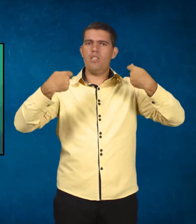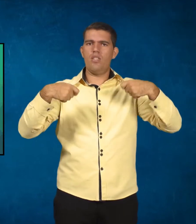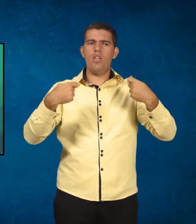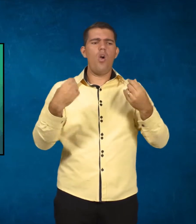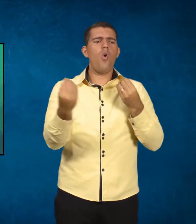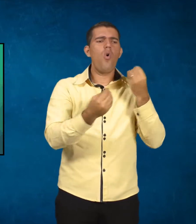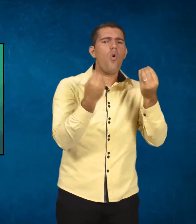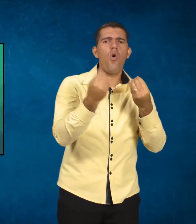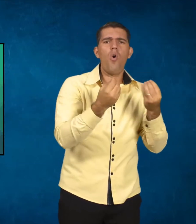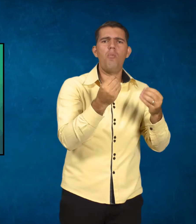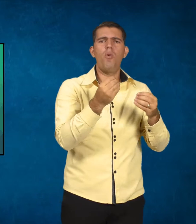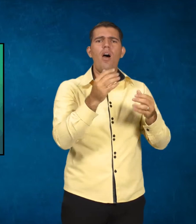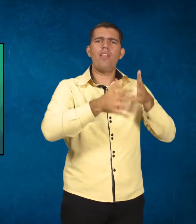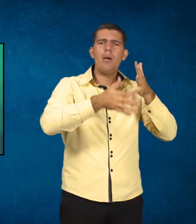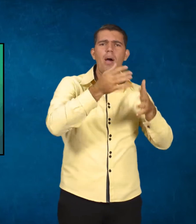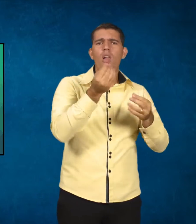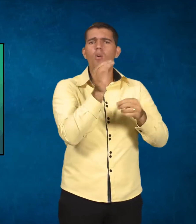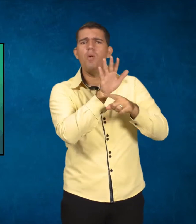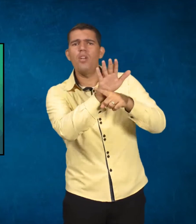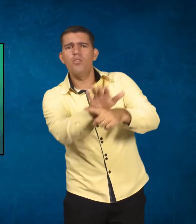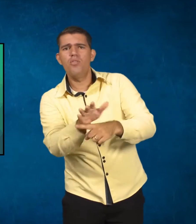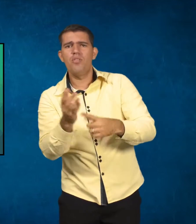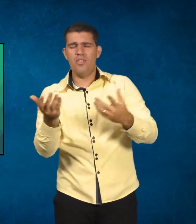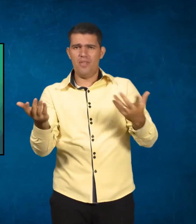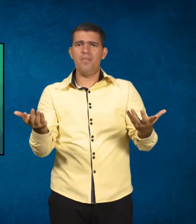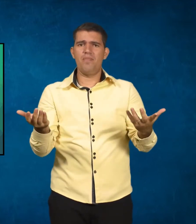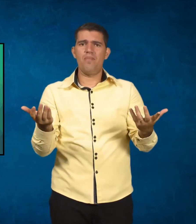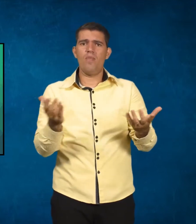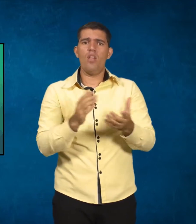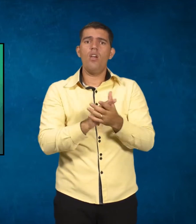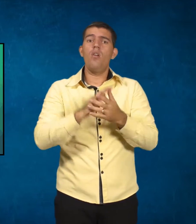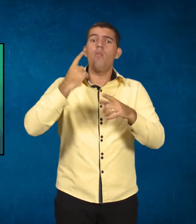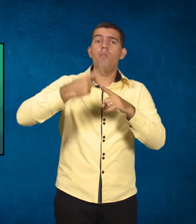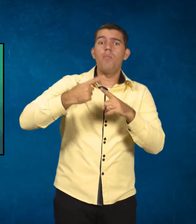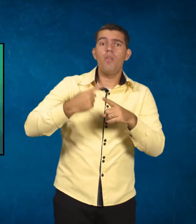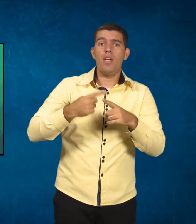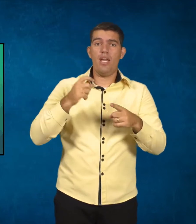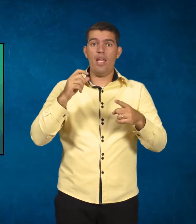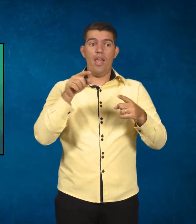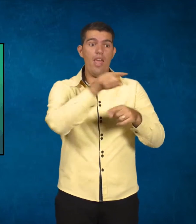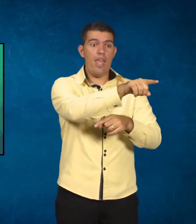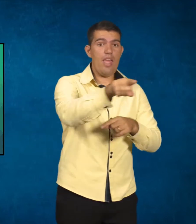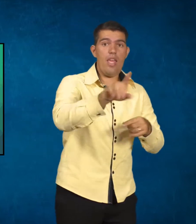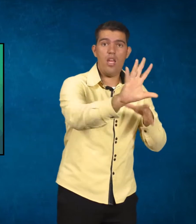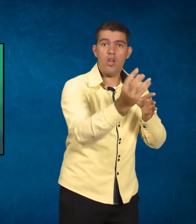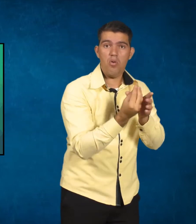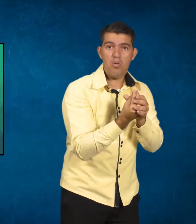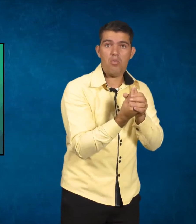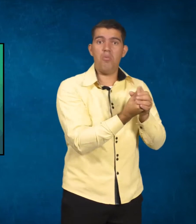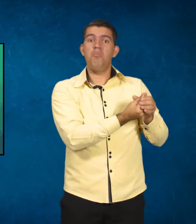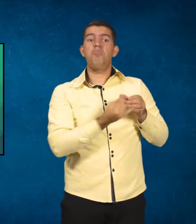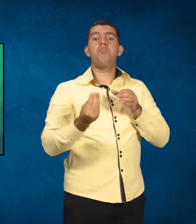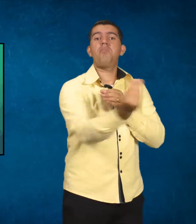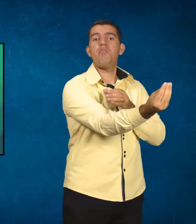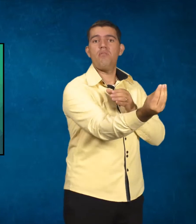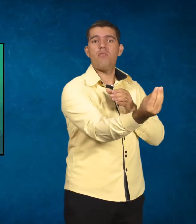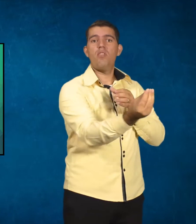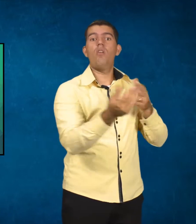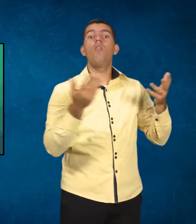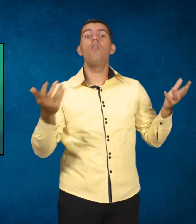porque às vezes, por conta de uma questão de ser incluído ou não, isso vai atingir